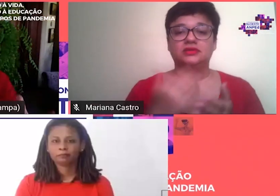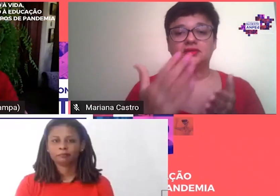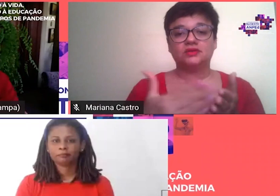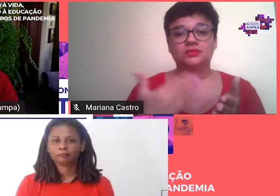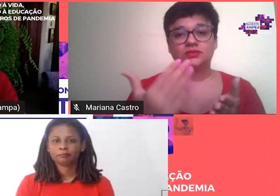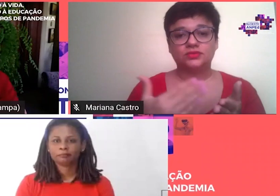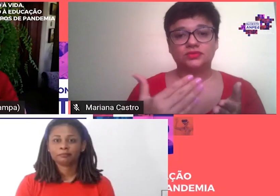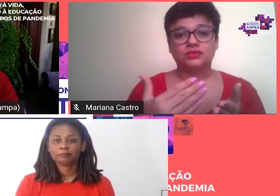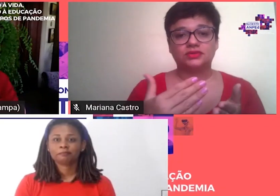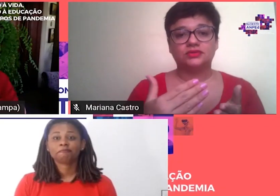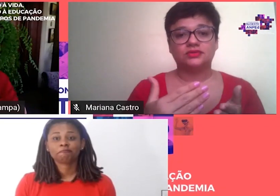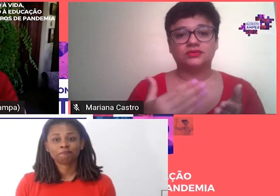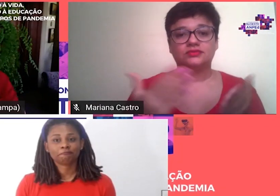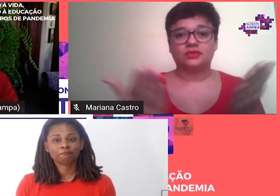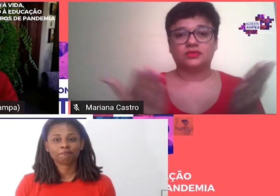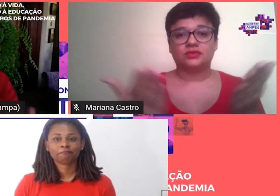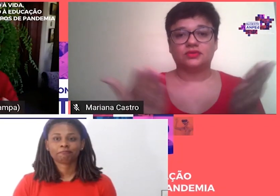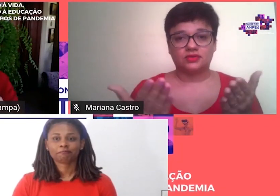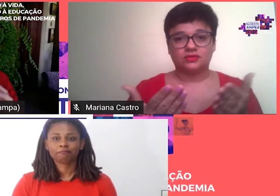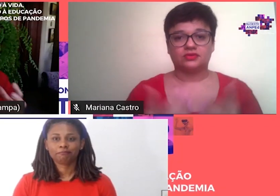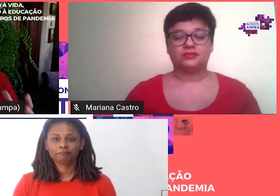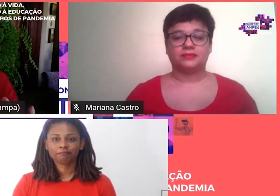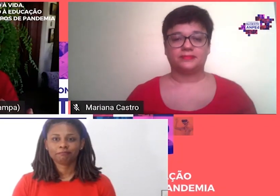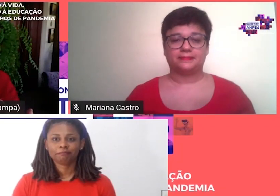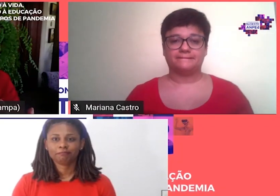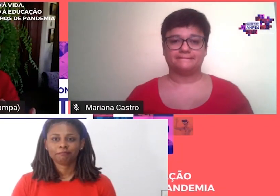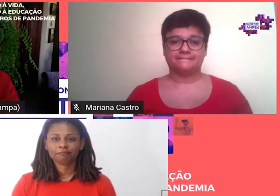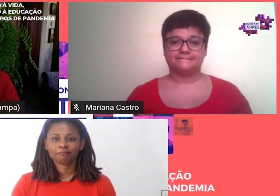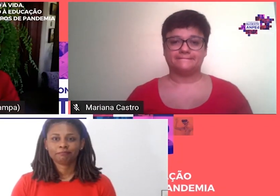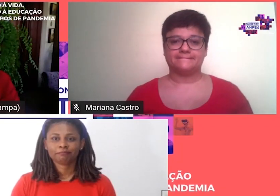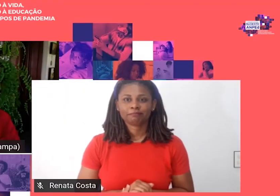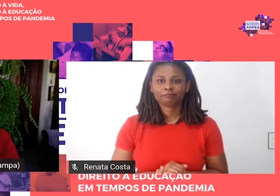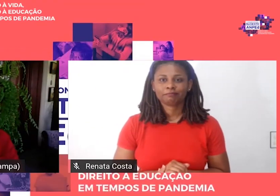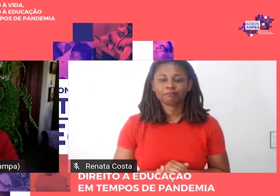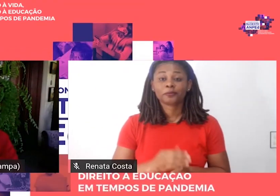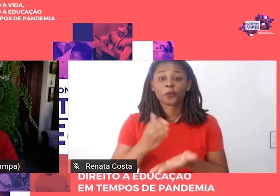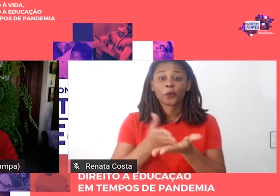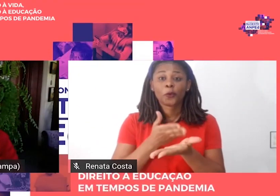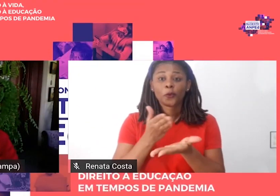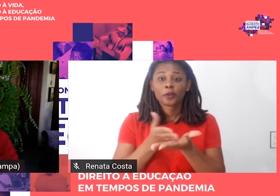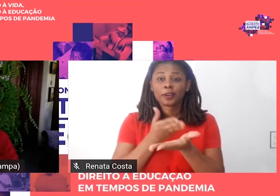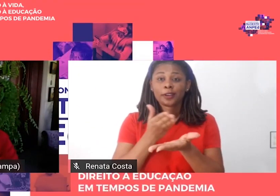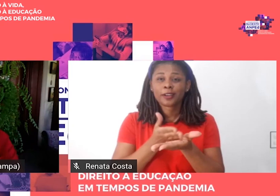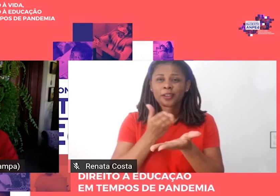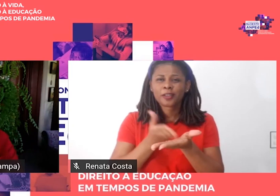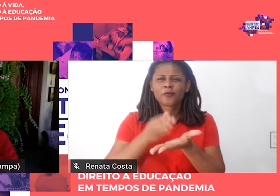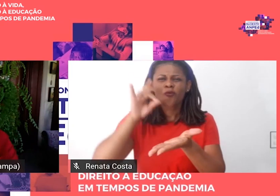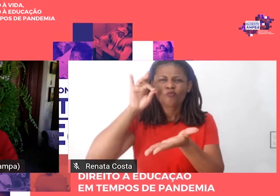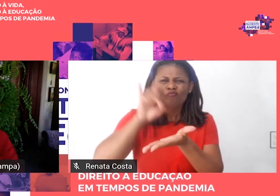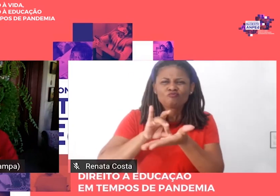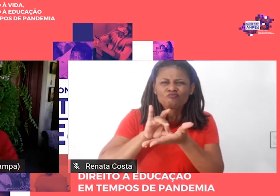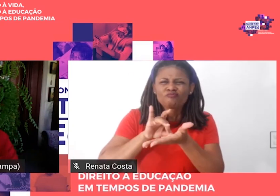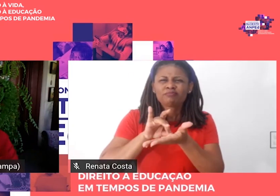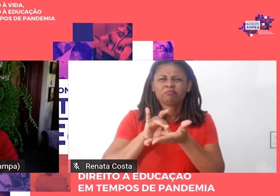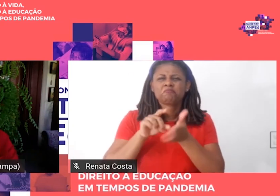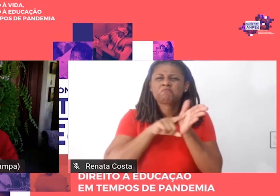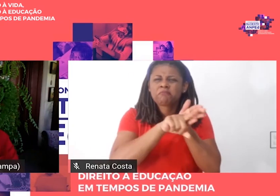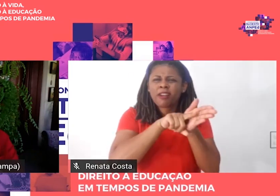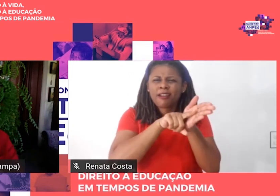autoral, principalmente, o livro original de pesquisa, né,